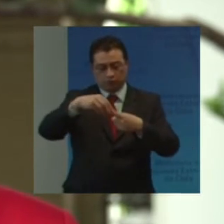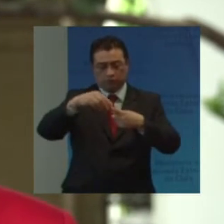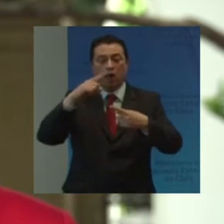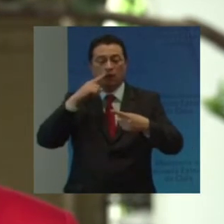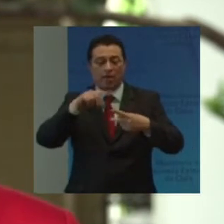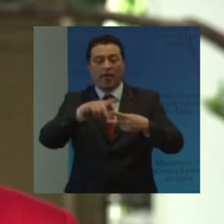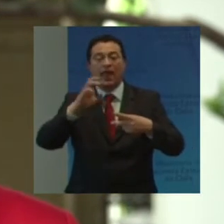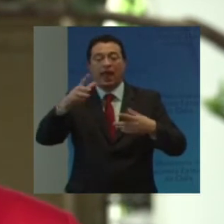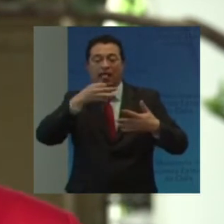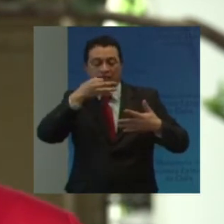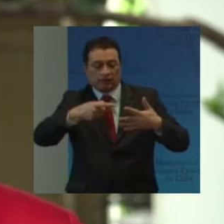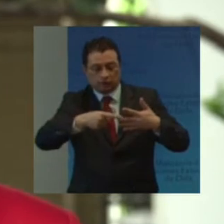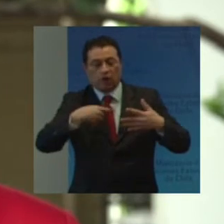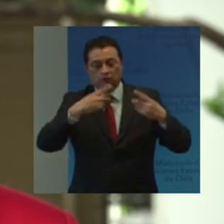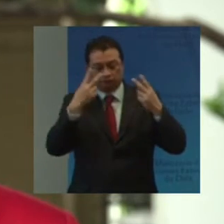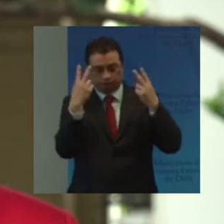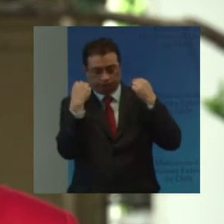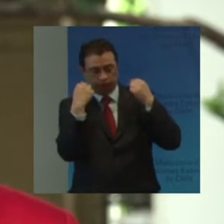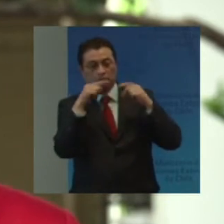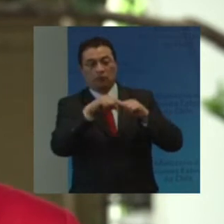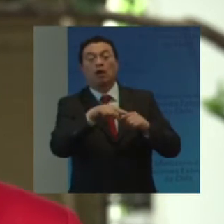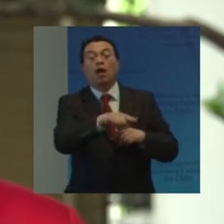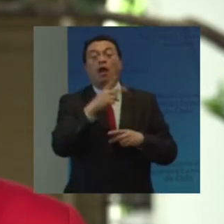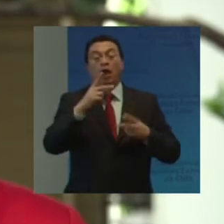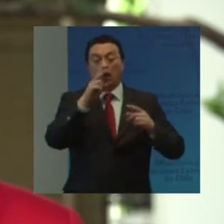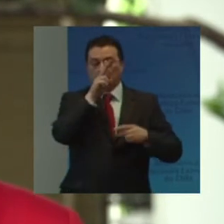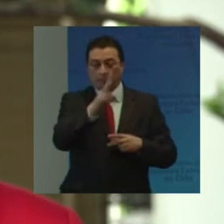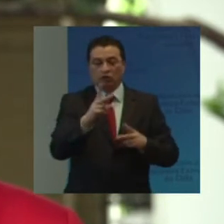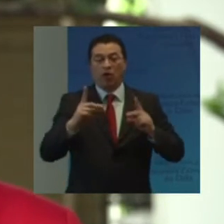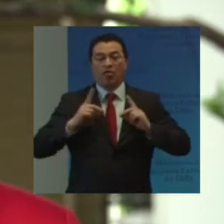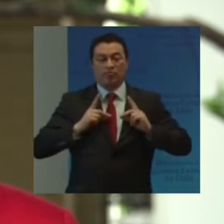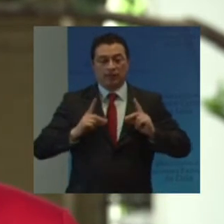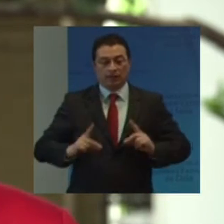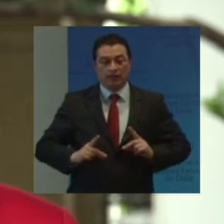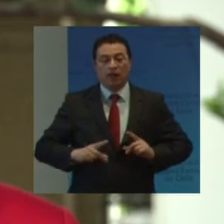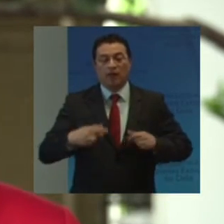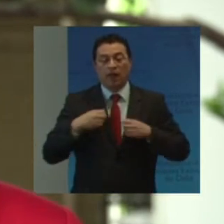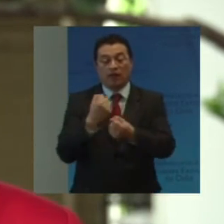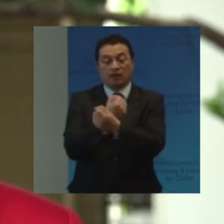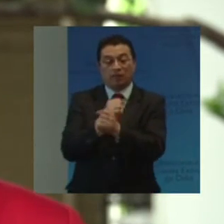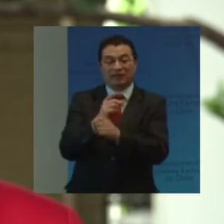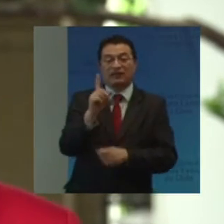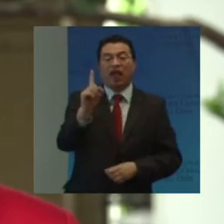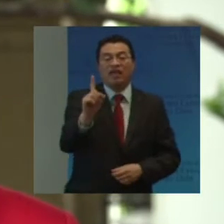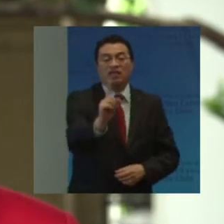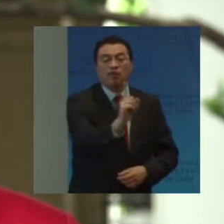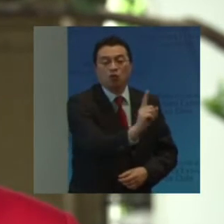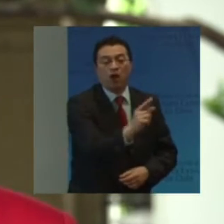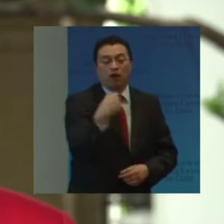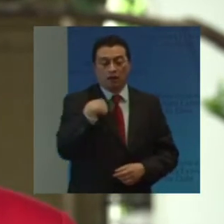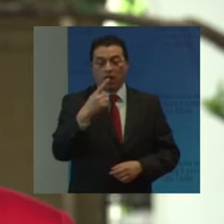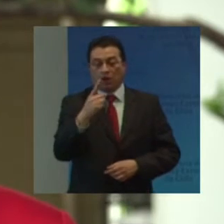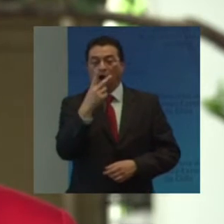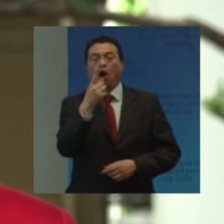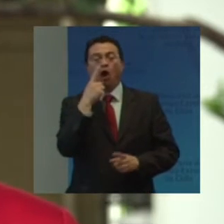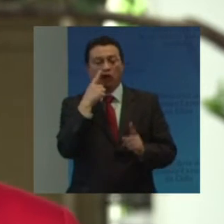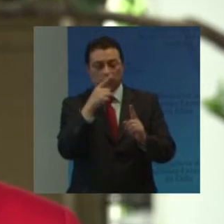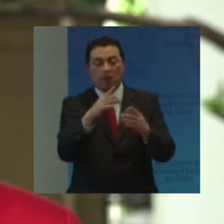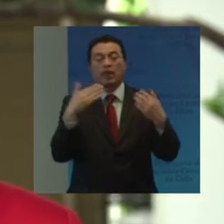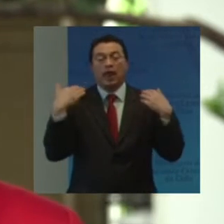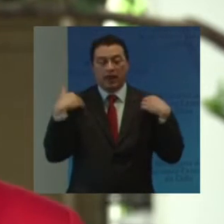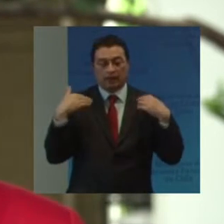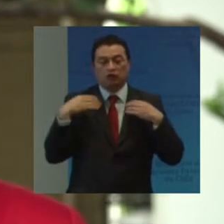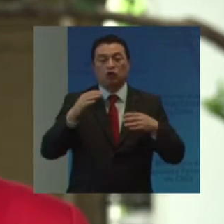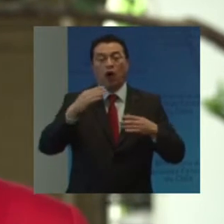consagran Tal es como El respeto De la dignidad Inherente La autonomía individual El reconocimiento Del ejercicio De la